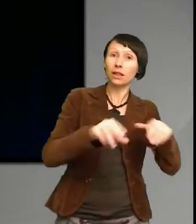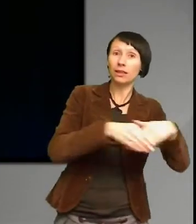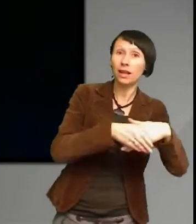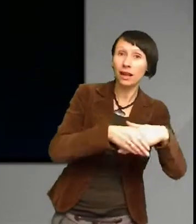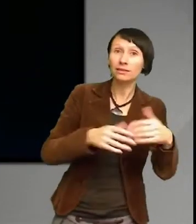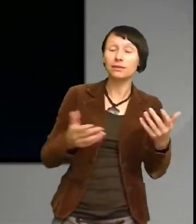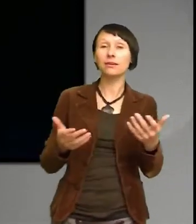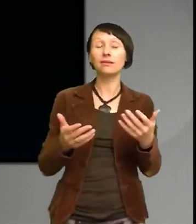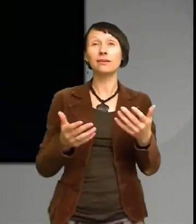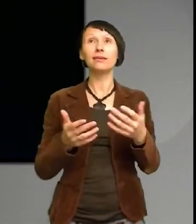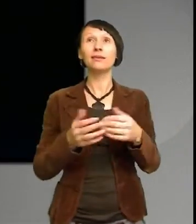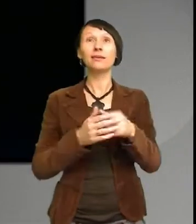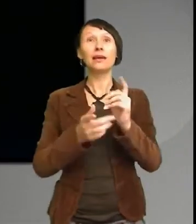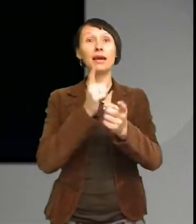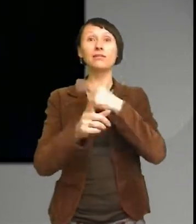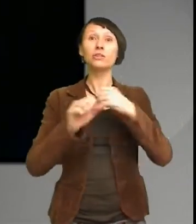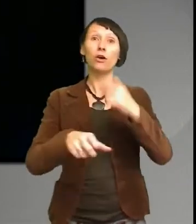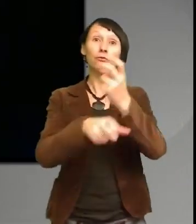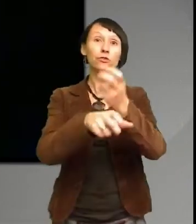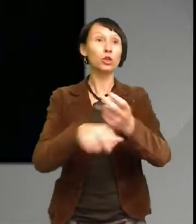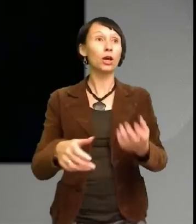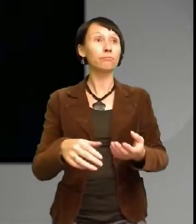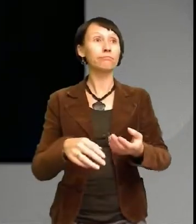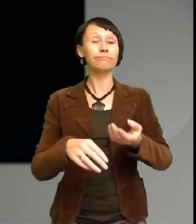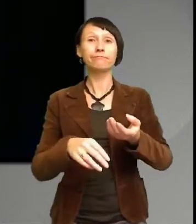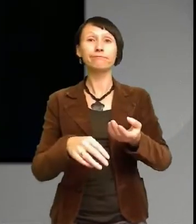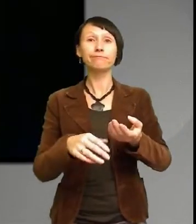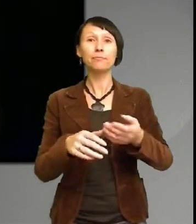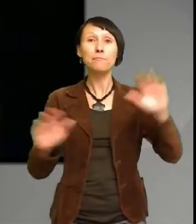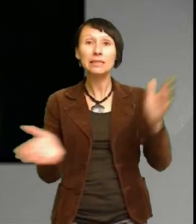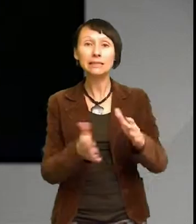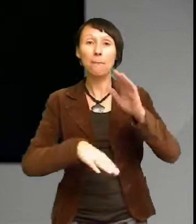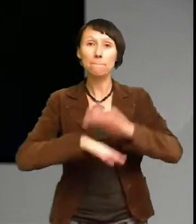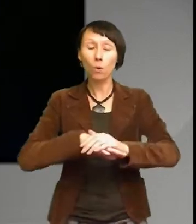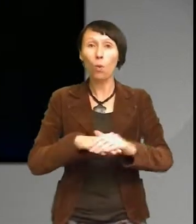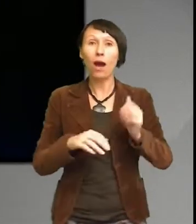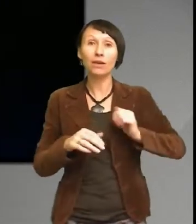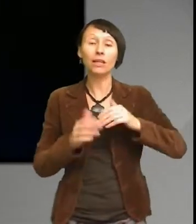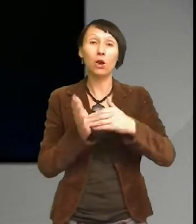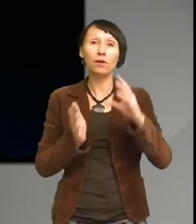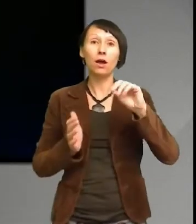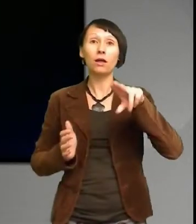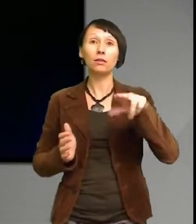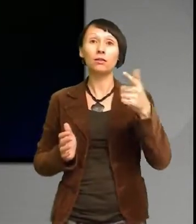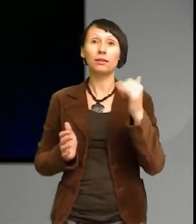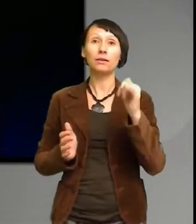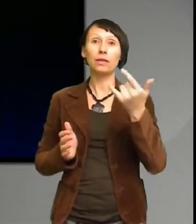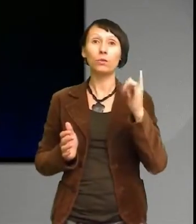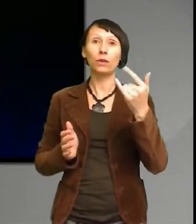dagens ohållbara antibiotikaanvändning eller varför inte att alla ska ha rätt till en